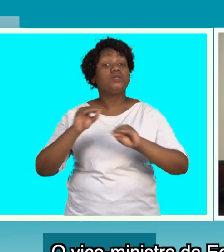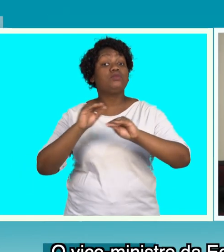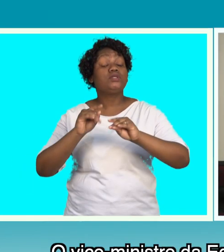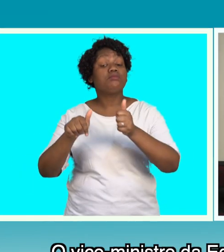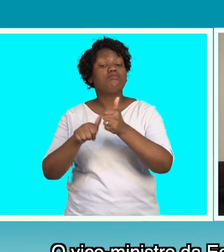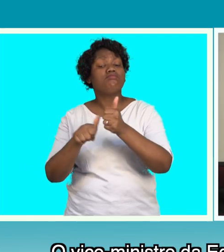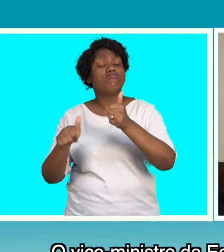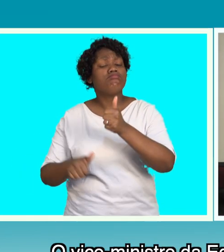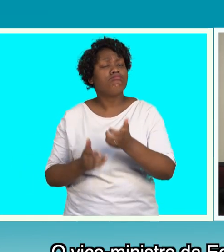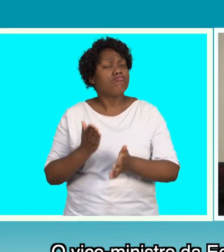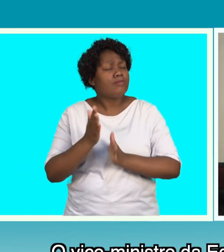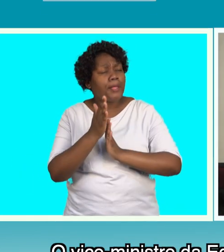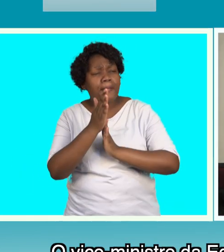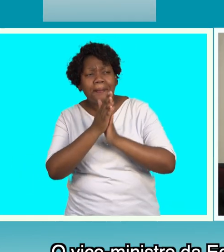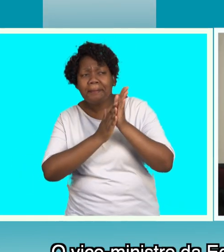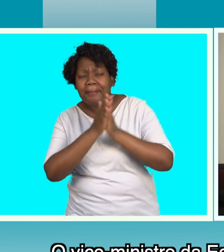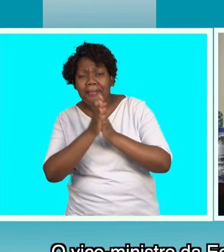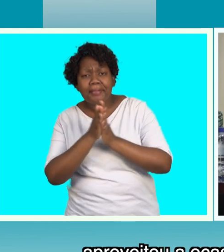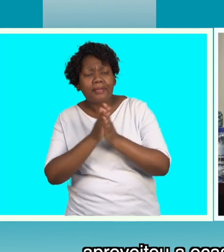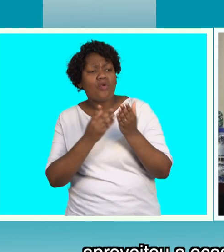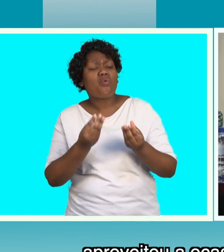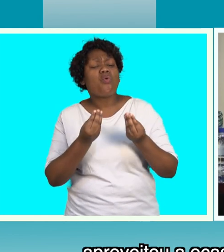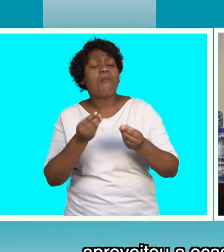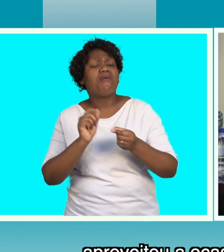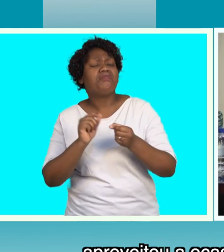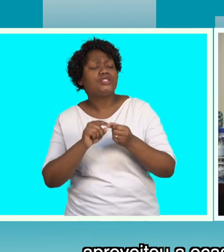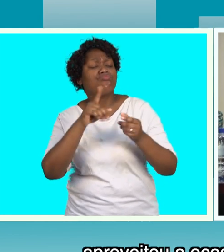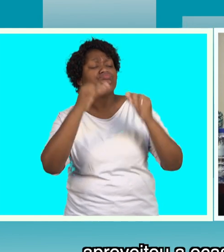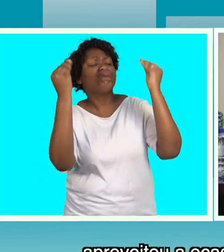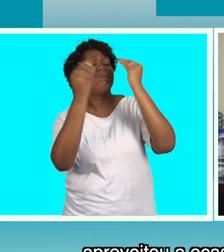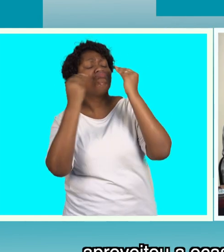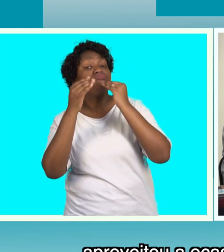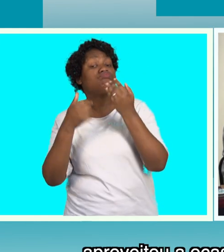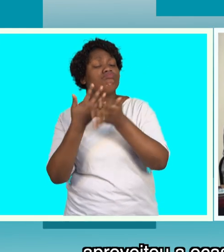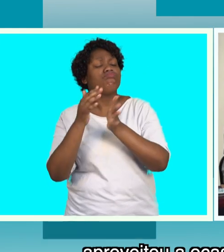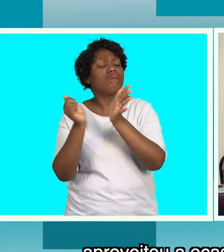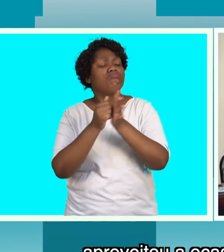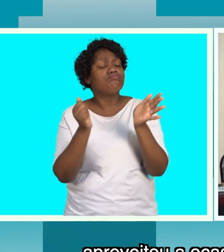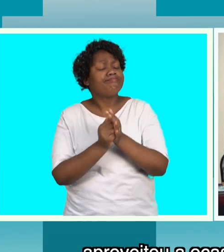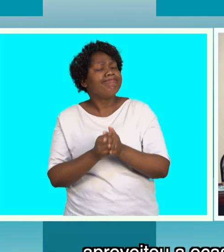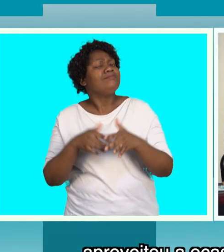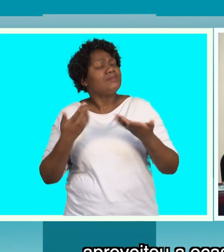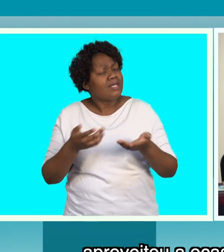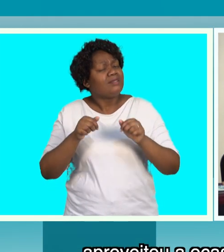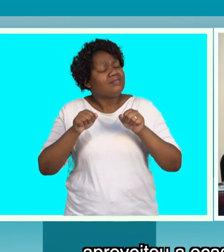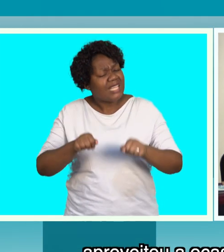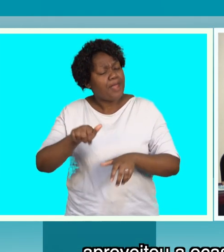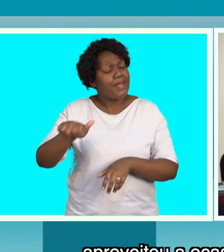Educação e Desenvolvimento Humano, Armindo Ungunga, aproveitou a ocasião para assegurar que vai fazer uso da sua formação como linguista